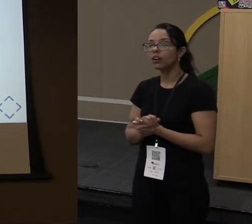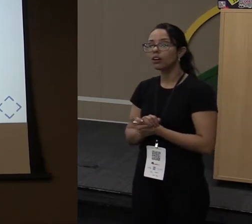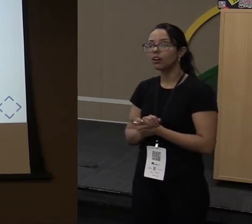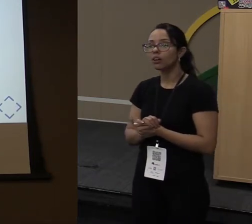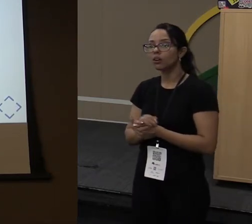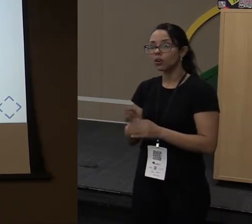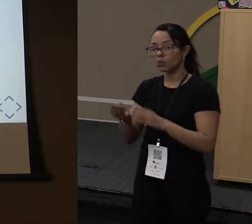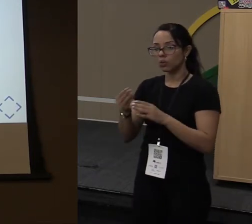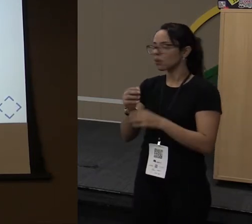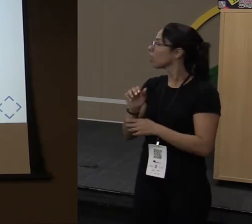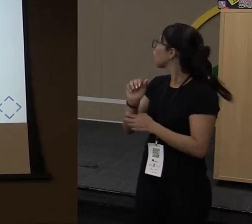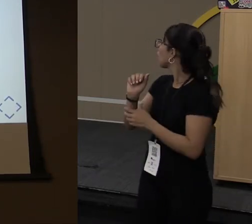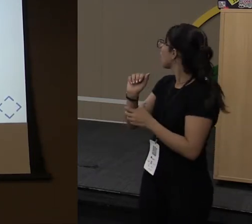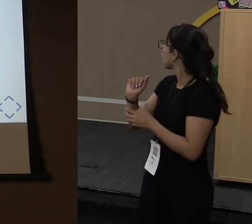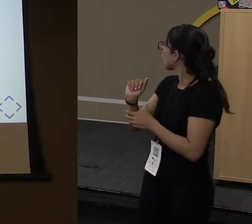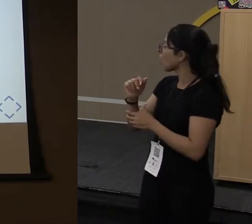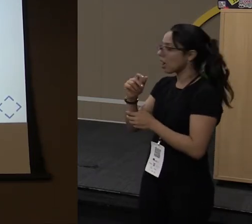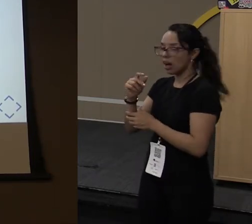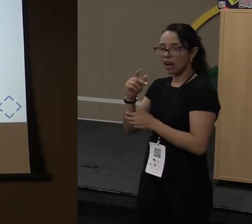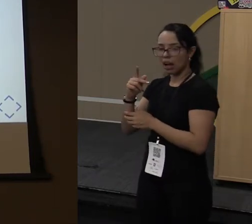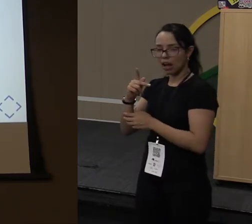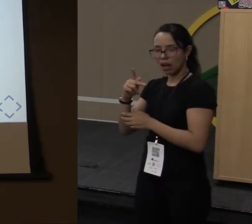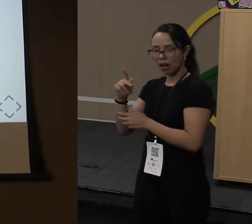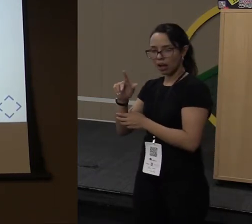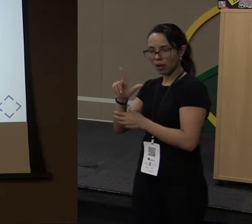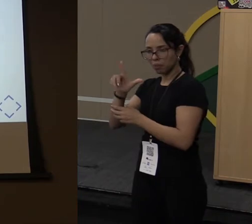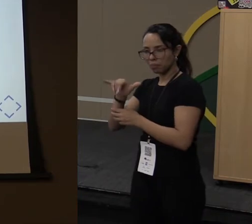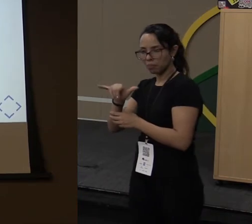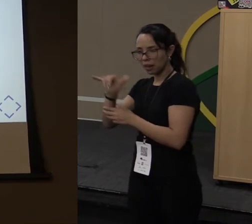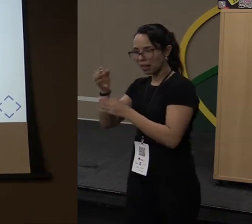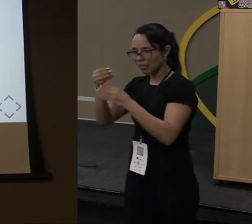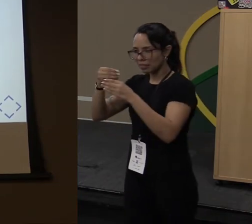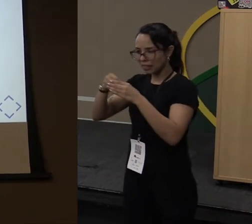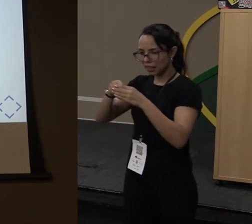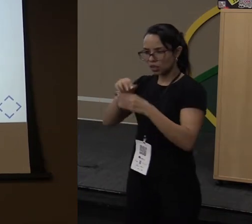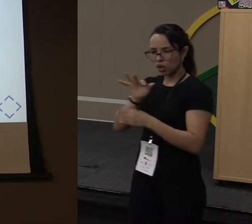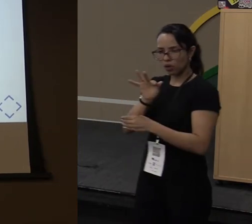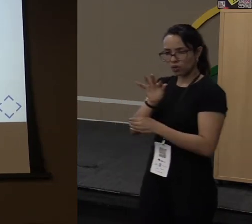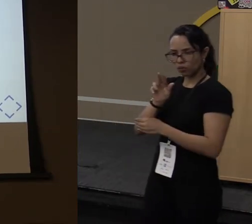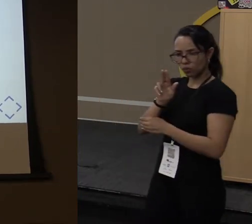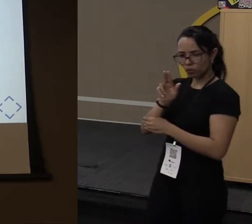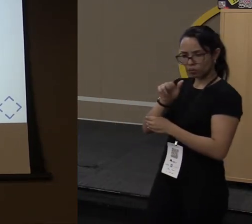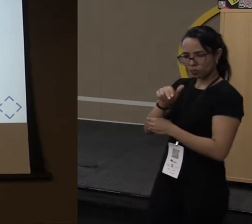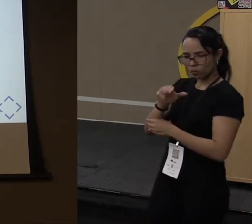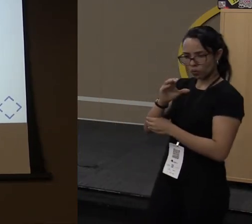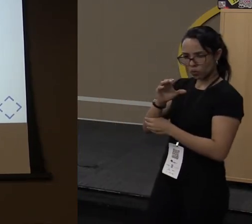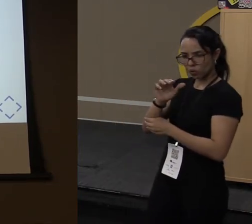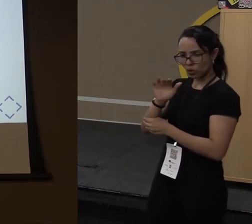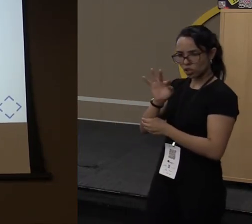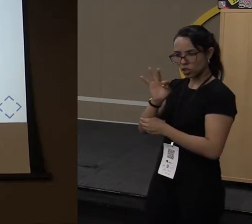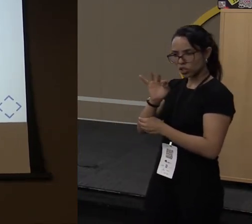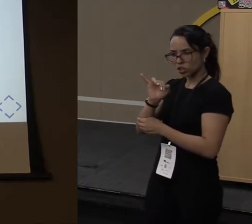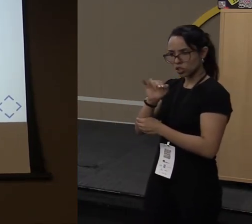O apply está dentro de function. Essa function é uma interface funcional. Que é o que a gente vai falar agora.